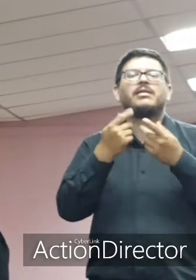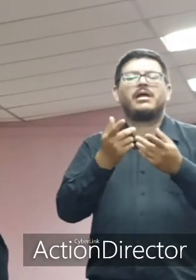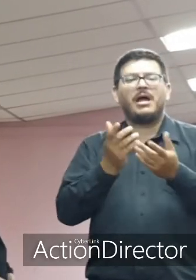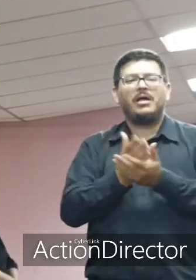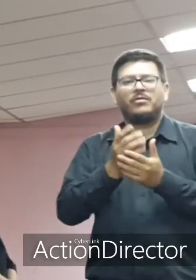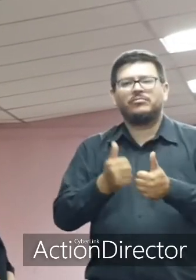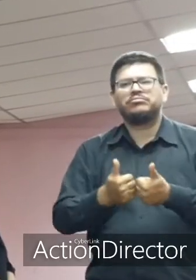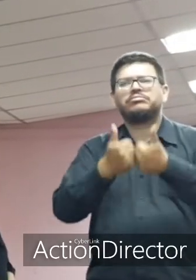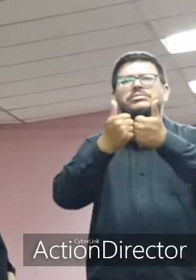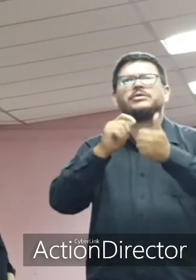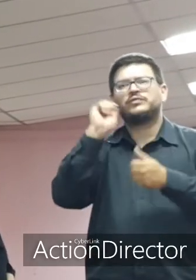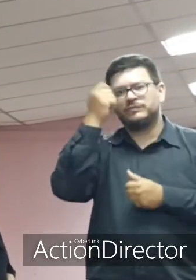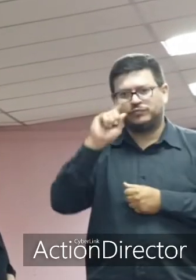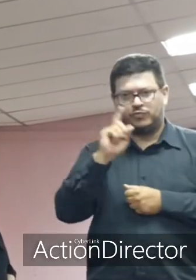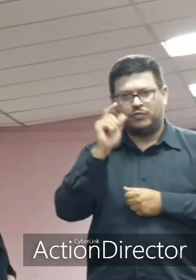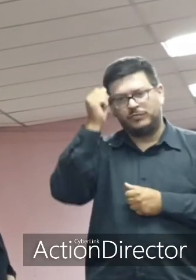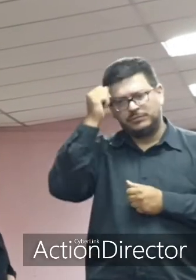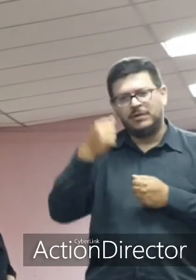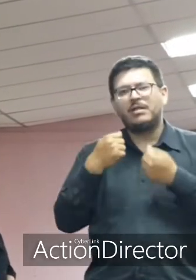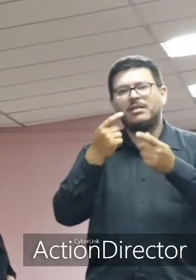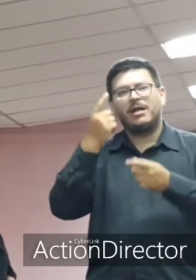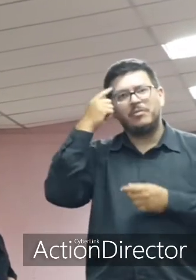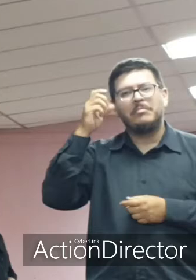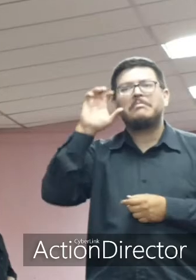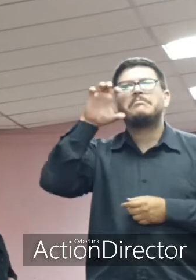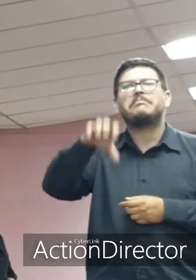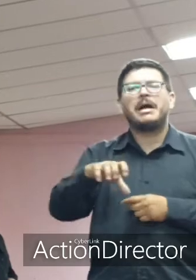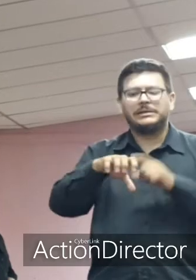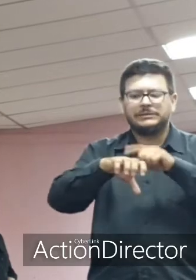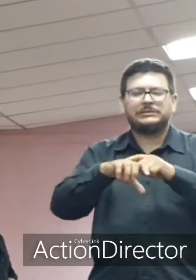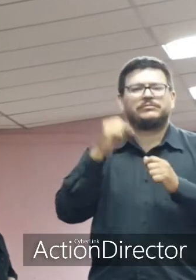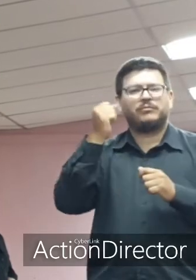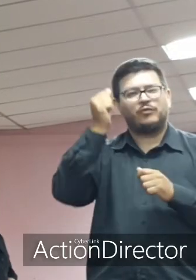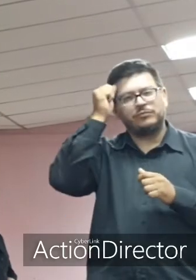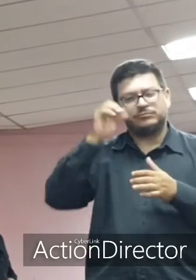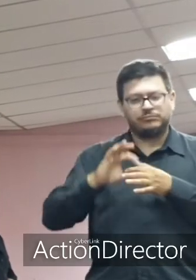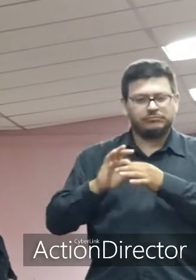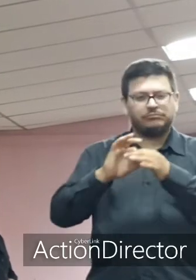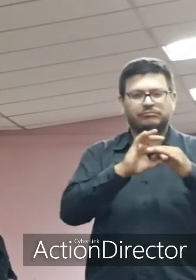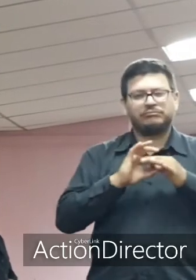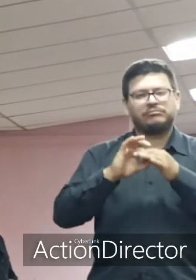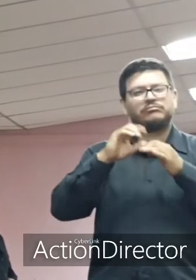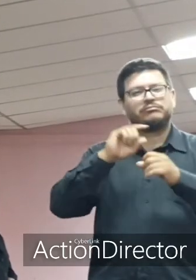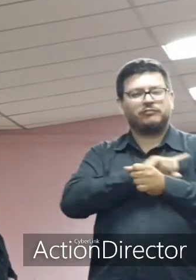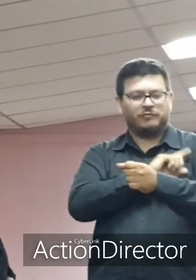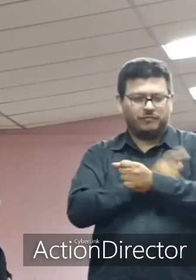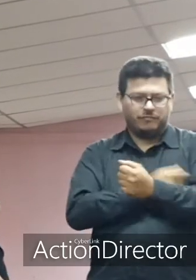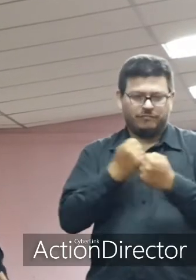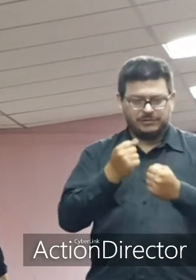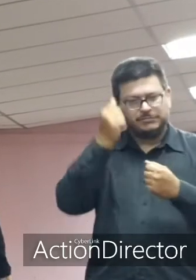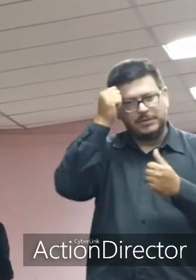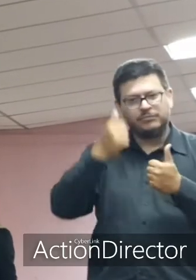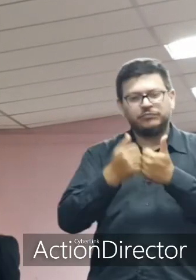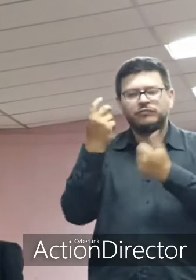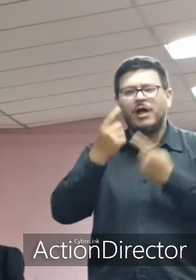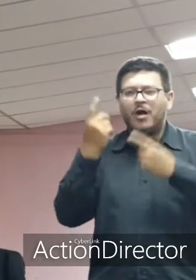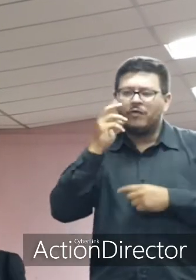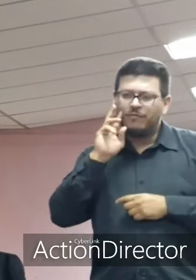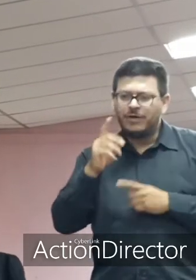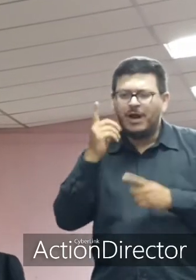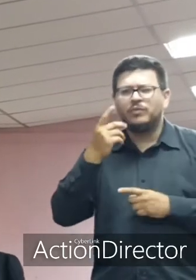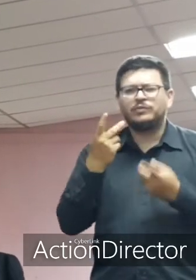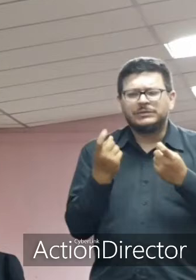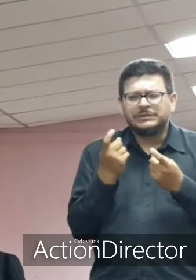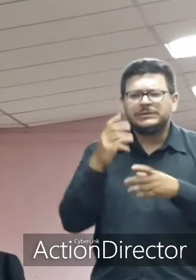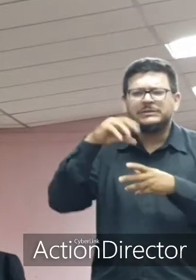que impulsan a los países a unir lazos y a buscar soluciones a esas necesidades que muchos de nuestros